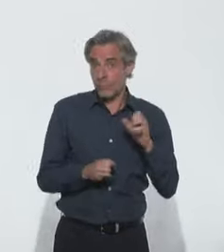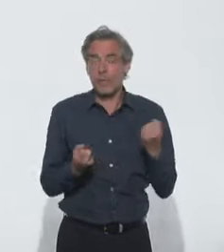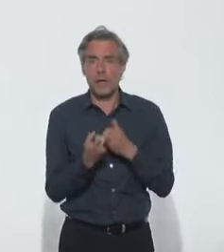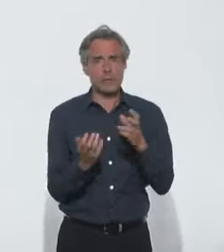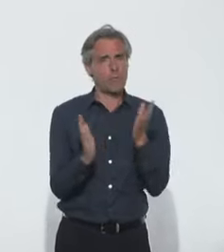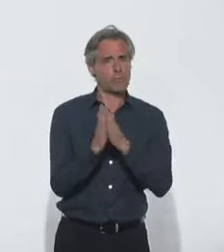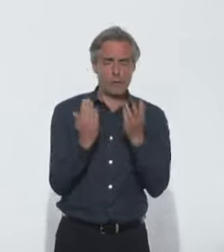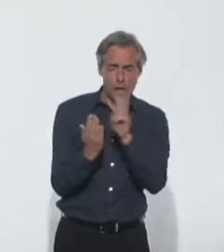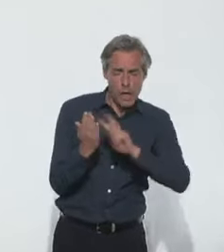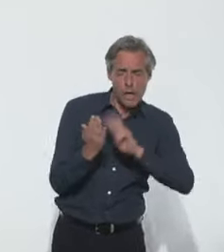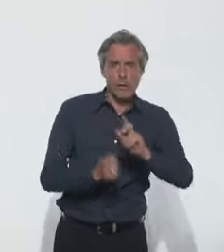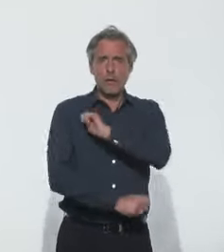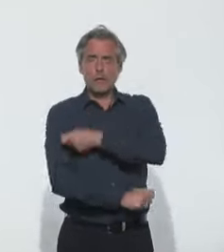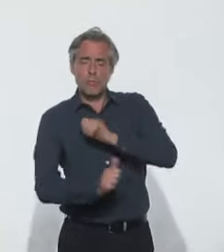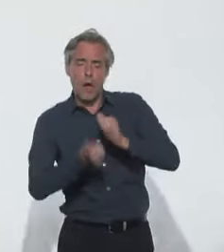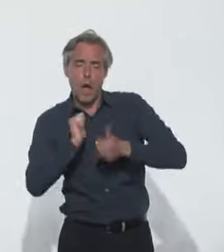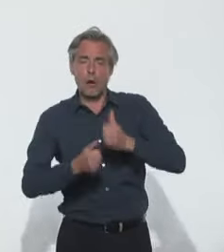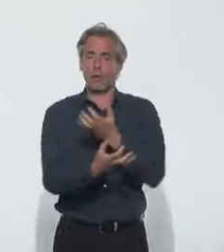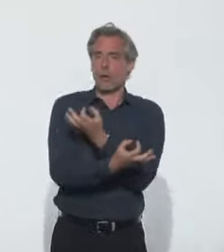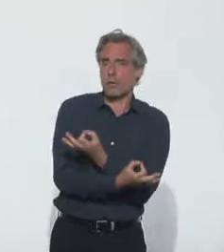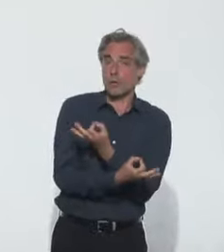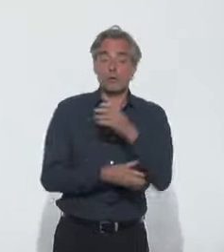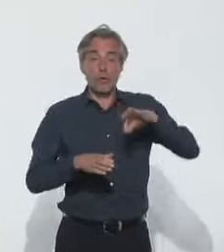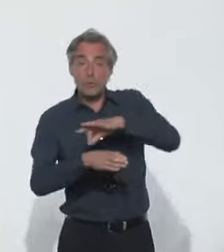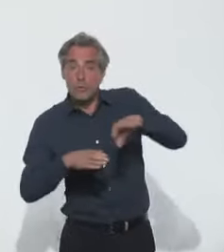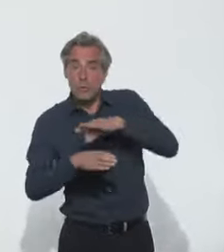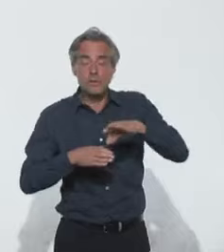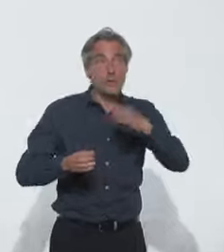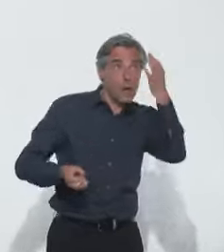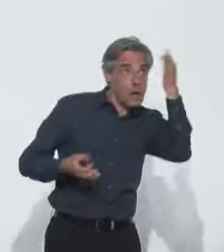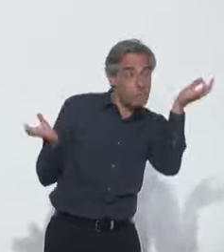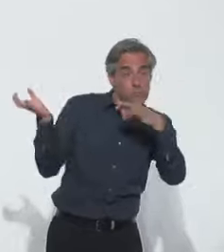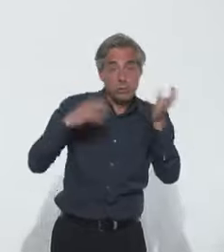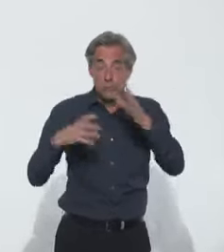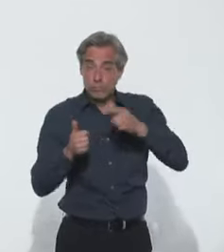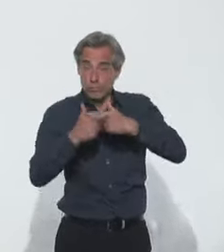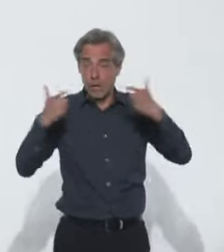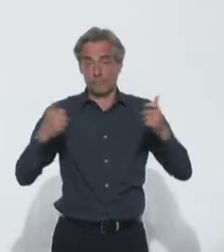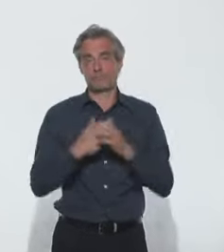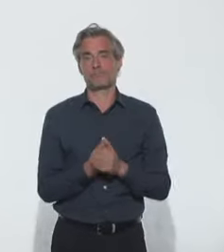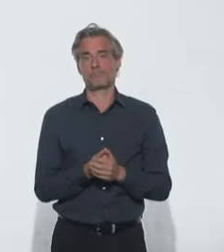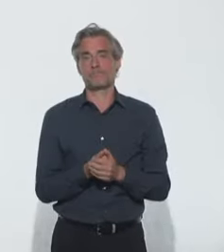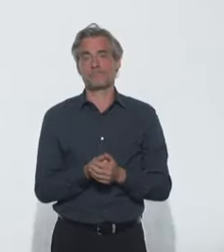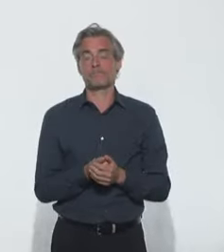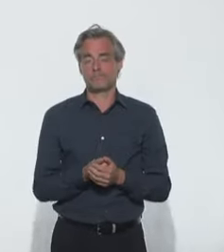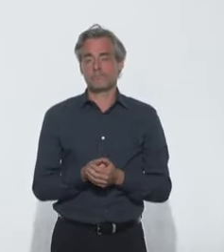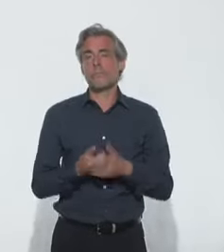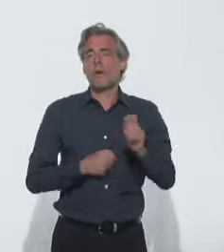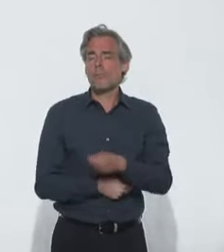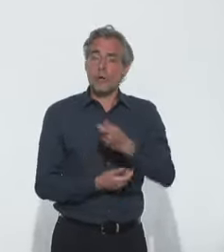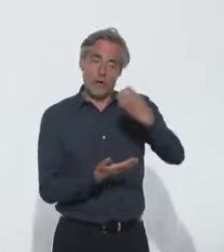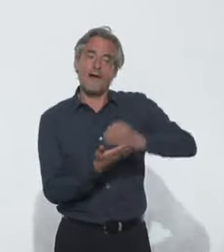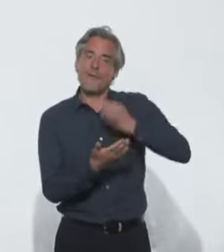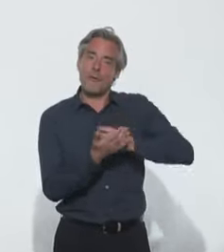comme lire, faire du sport ou de la relaxation, ou cuisiner, être inventif, être créatif. Se tenir certes